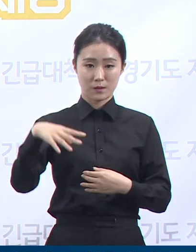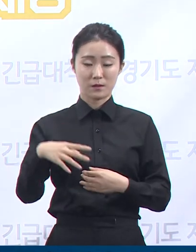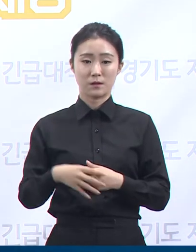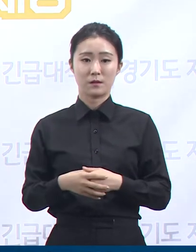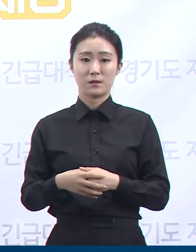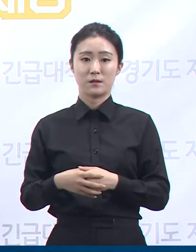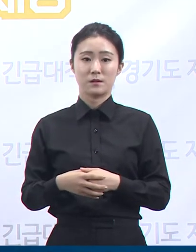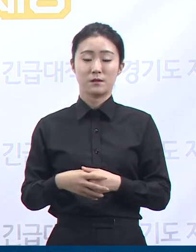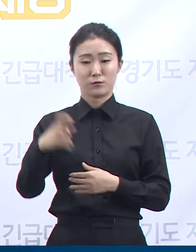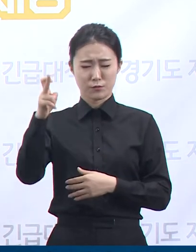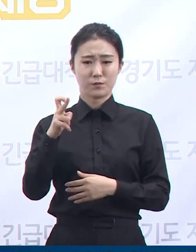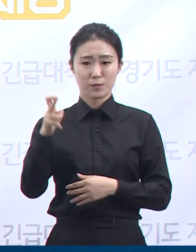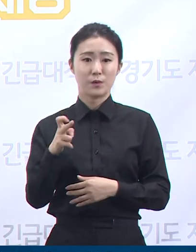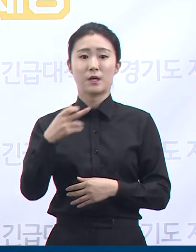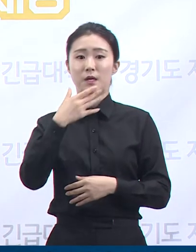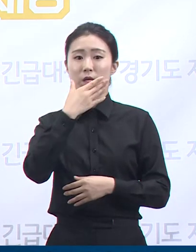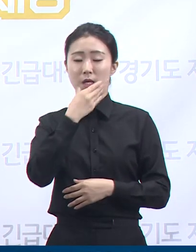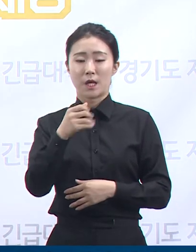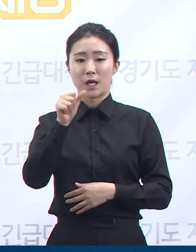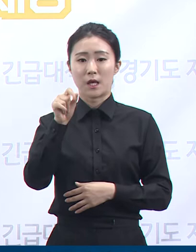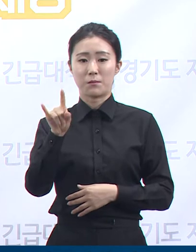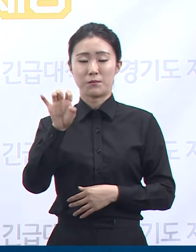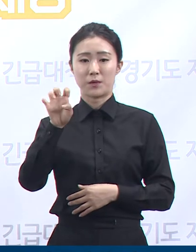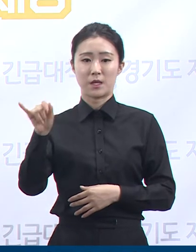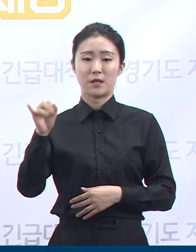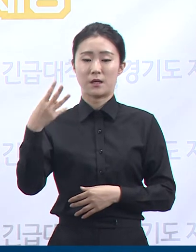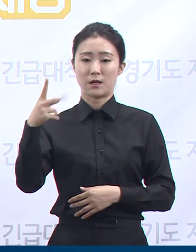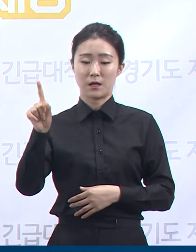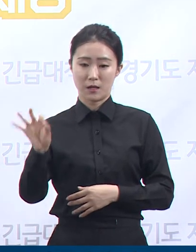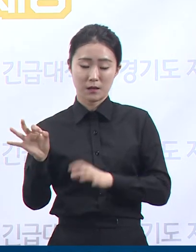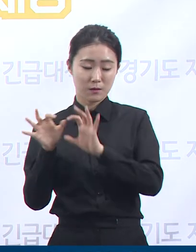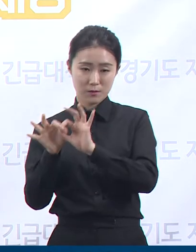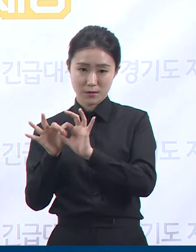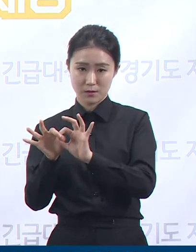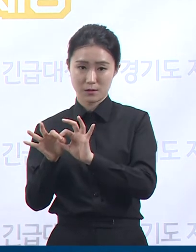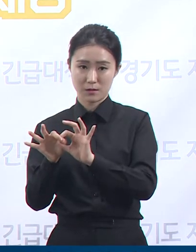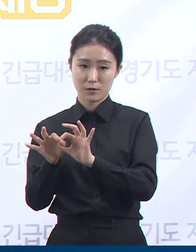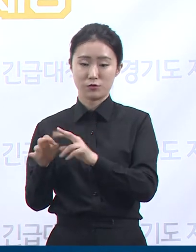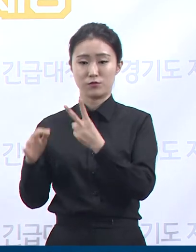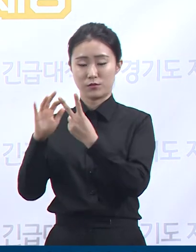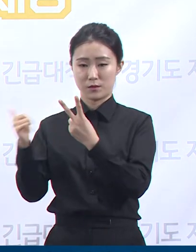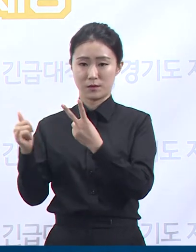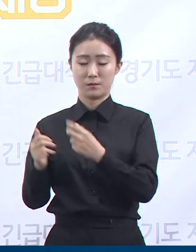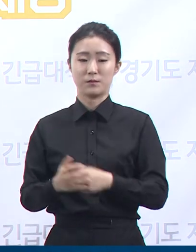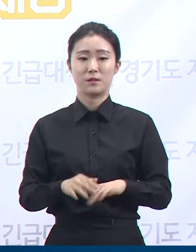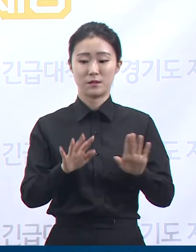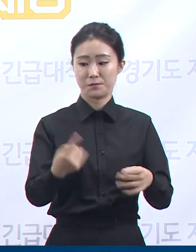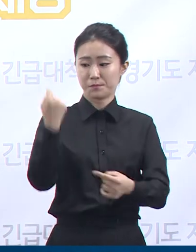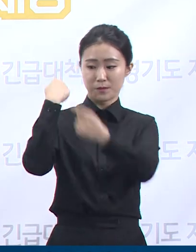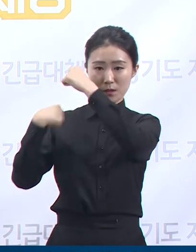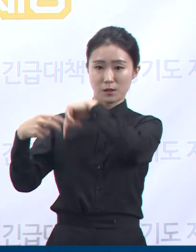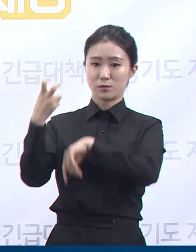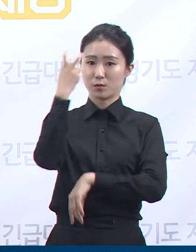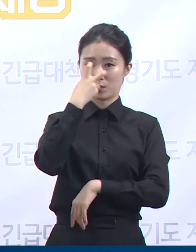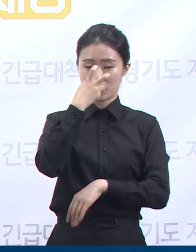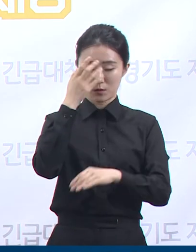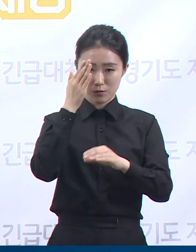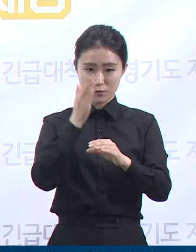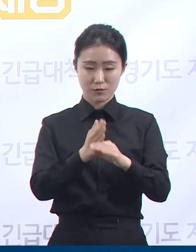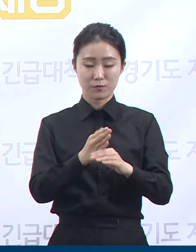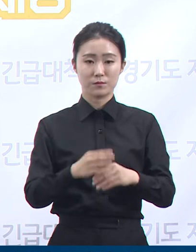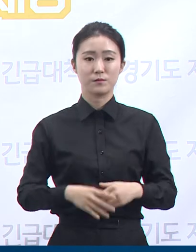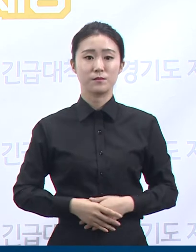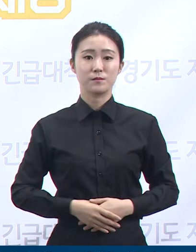가족, 지인 등 접촉자들입니다. 경기도는 즉각 대응팀을 파견하여 심층역학조사를 진행하며 지속 모니터링